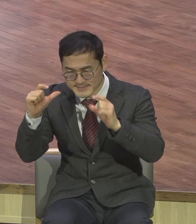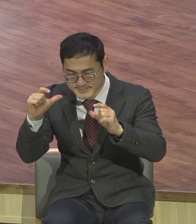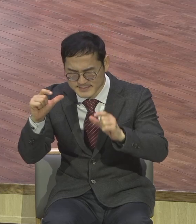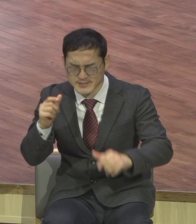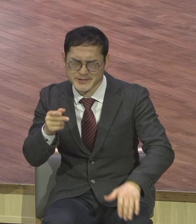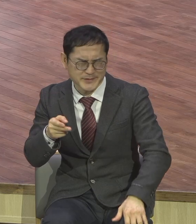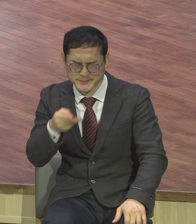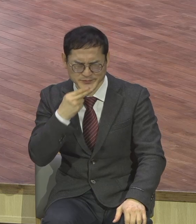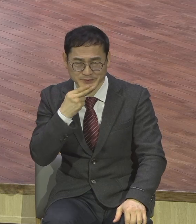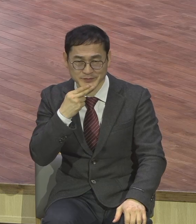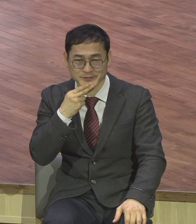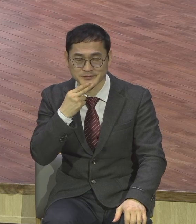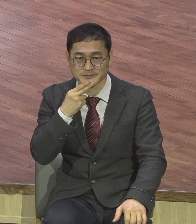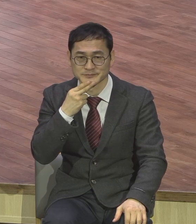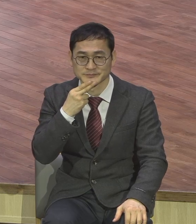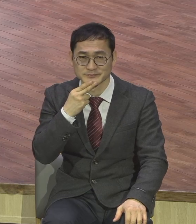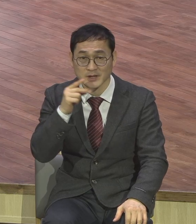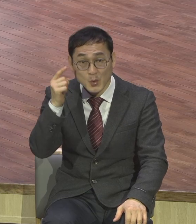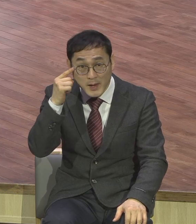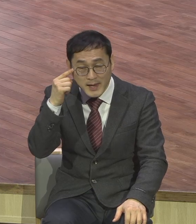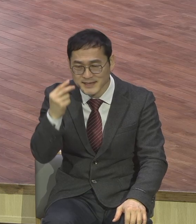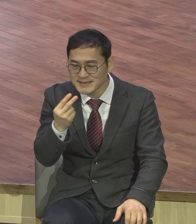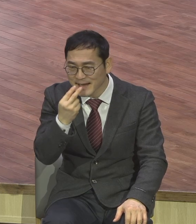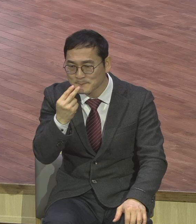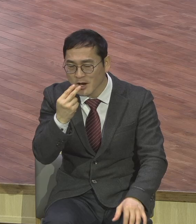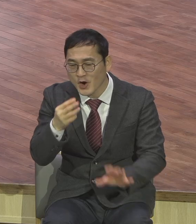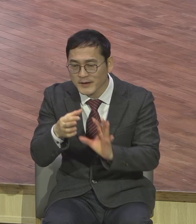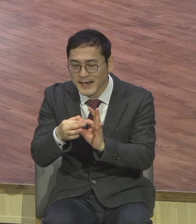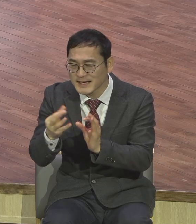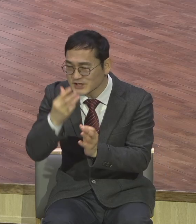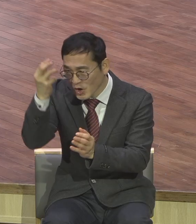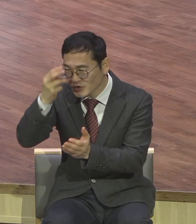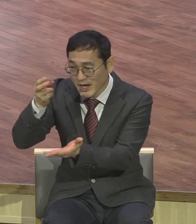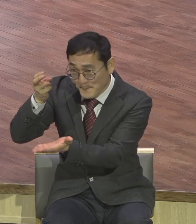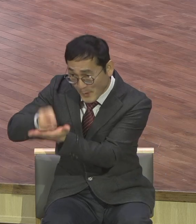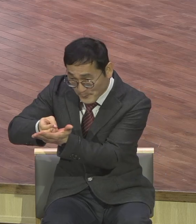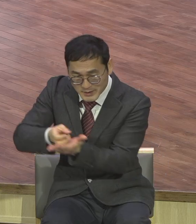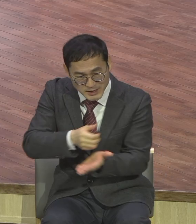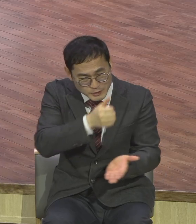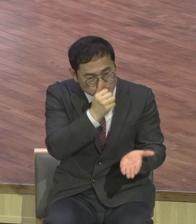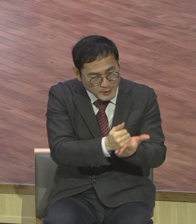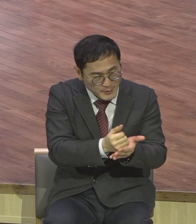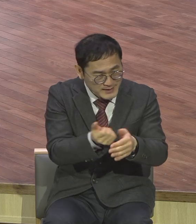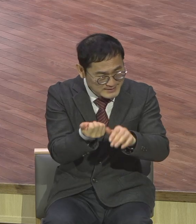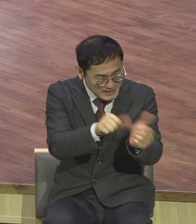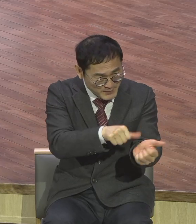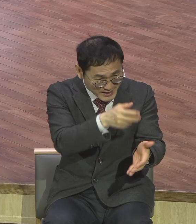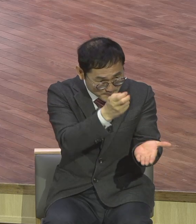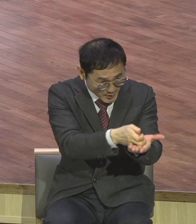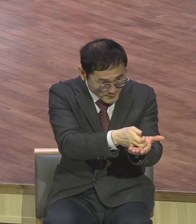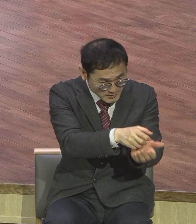예수 안에 있는 생명의 승리의 법이 죄와 사망의 법에서 너를 해방했다